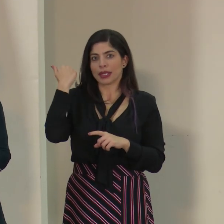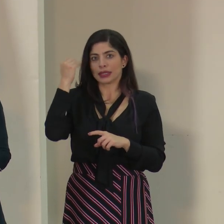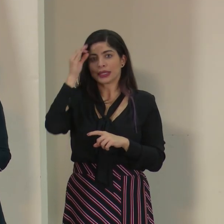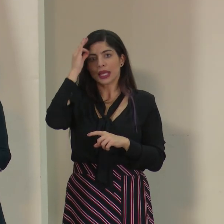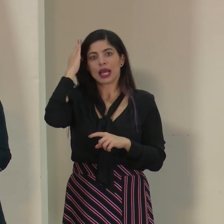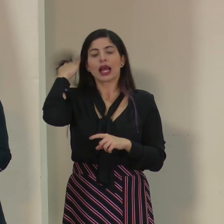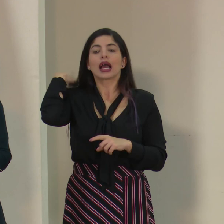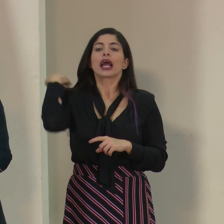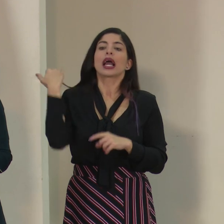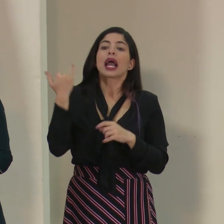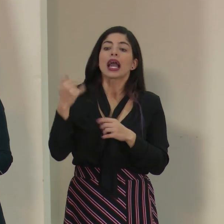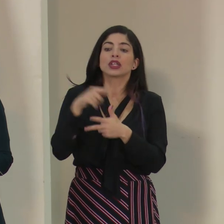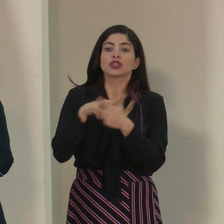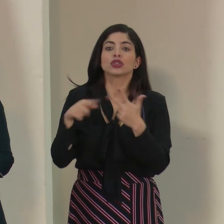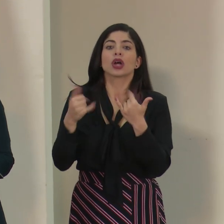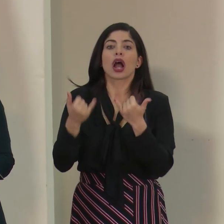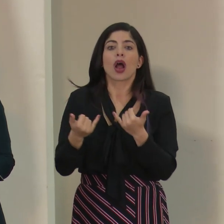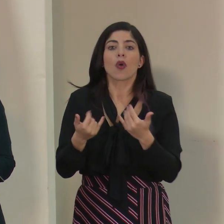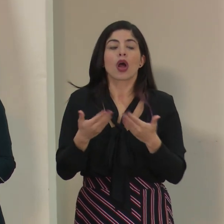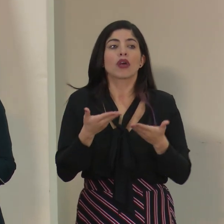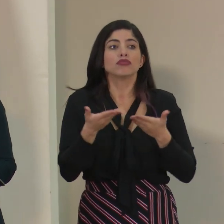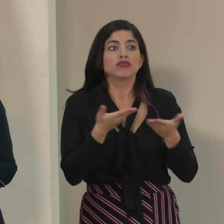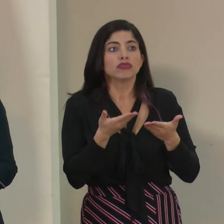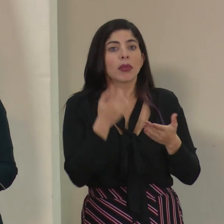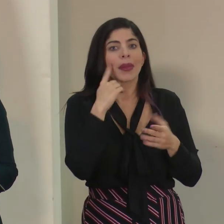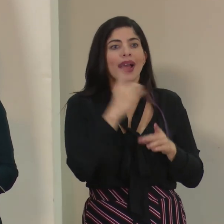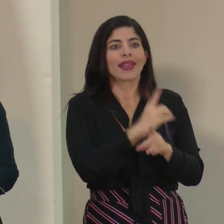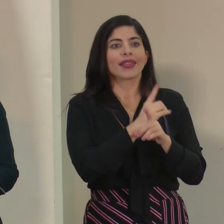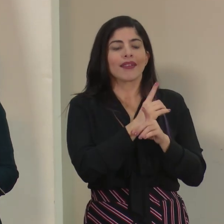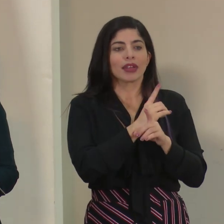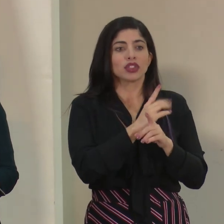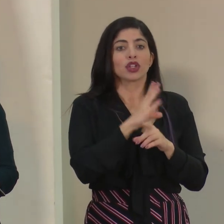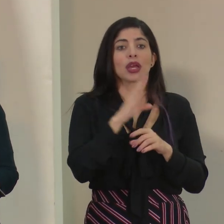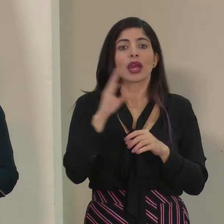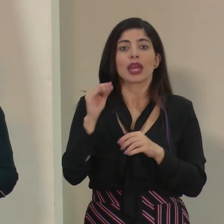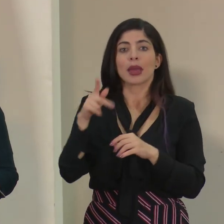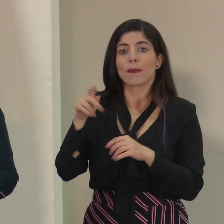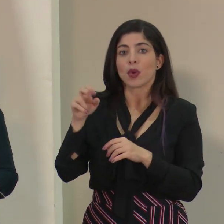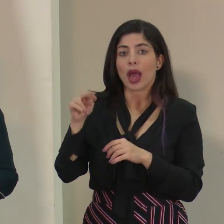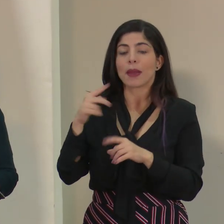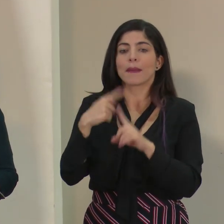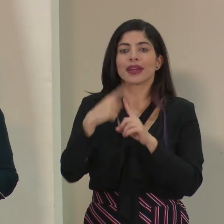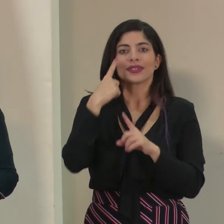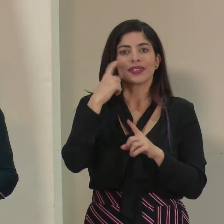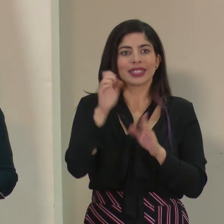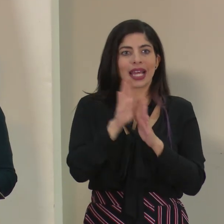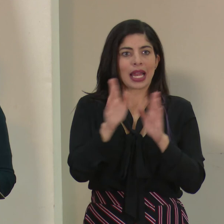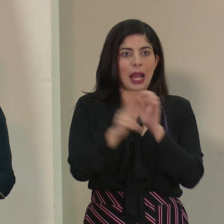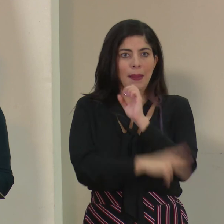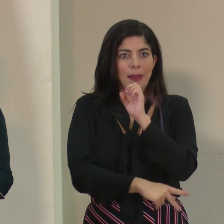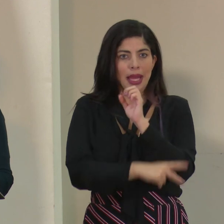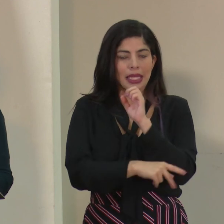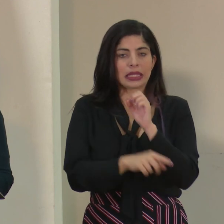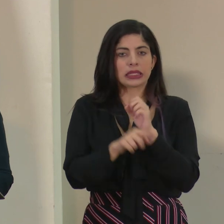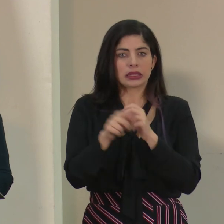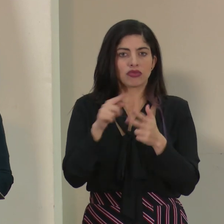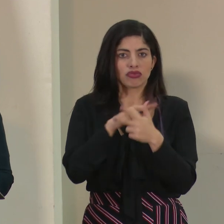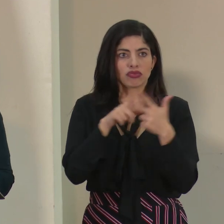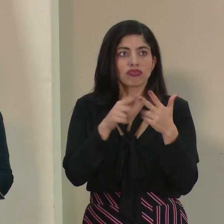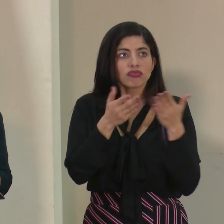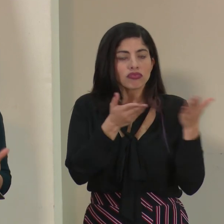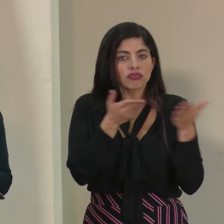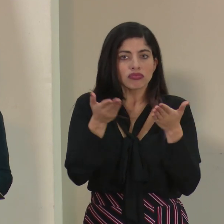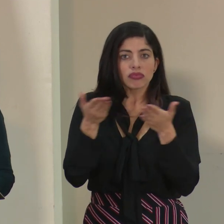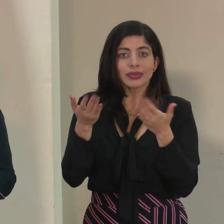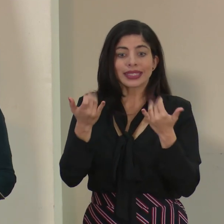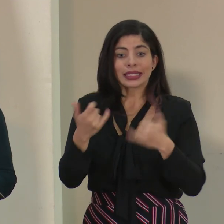Y ellos se encuentran a disposición tanto la Defensoría como de la PRODAP, como de la Fiscalía General de la República, en este momento